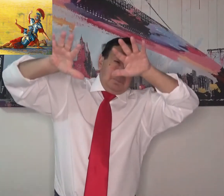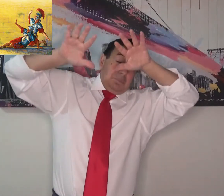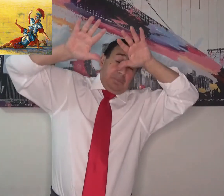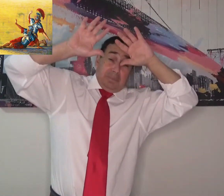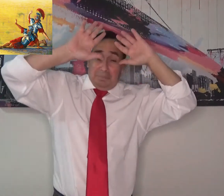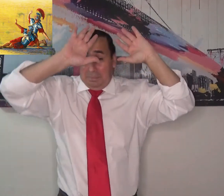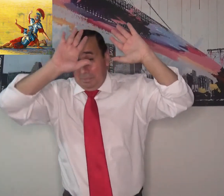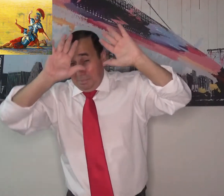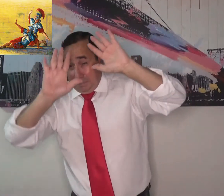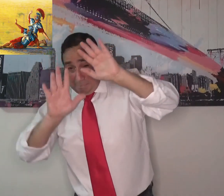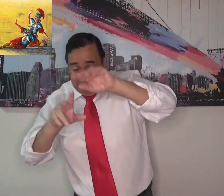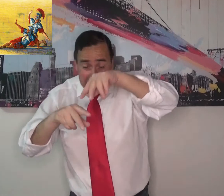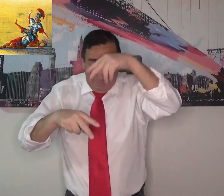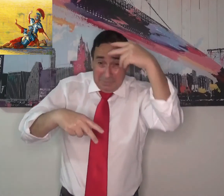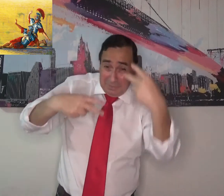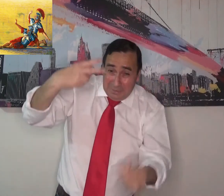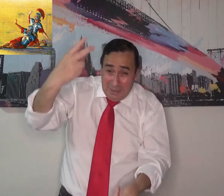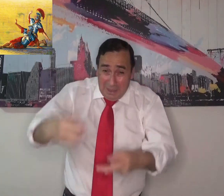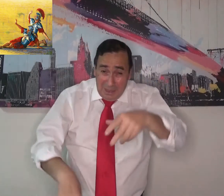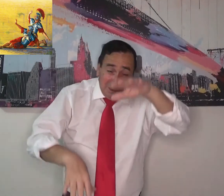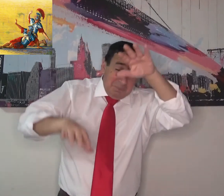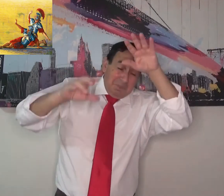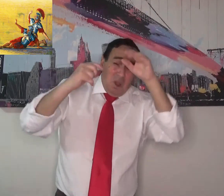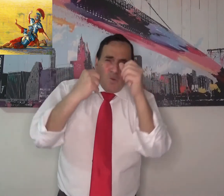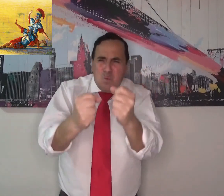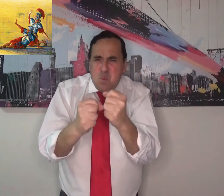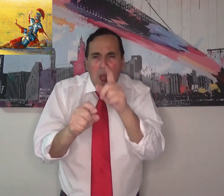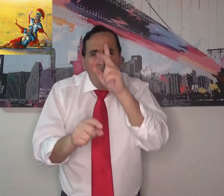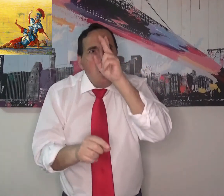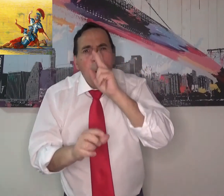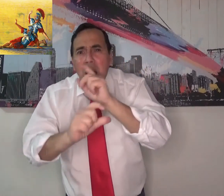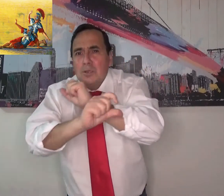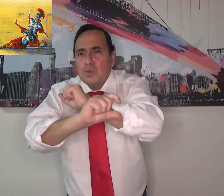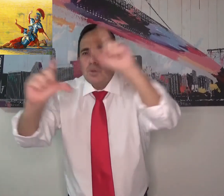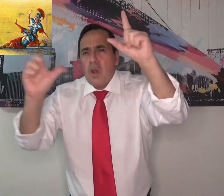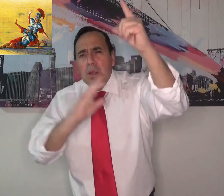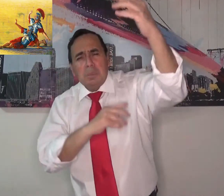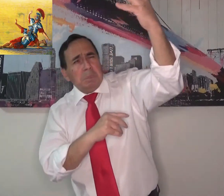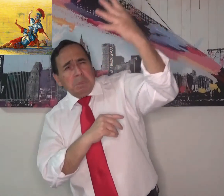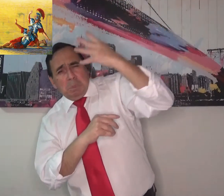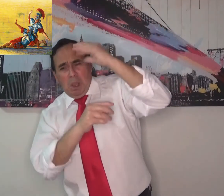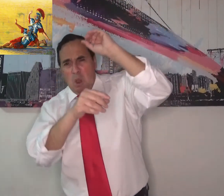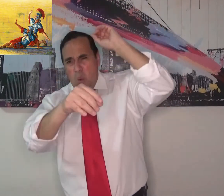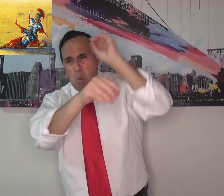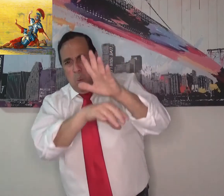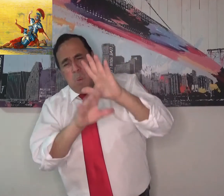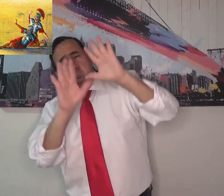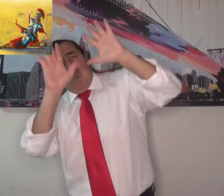grande. Dejó a los soldados ciegos. Ellos se desmayaron. Tenía, es como estar